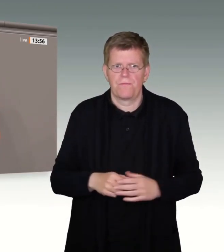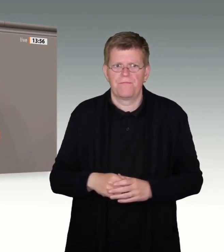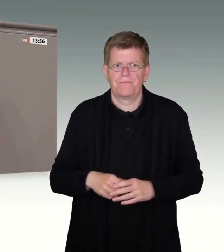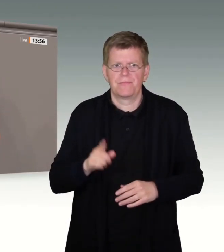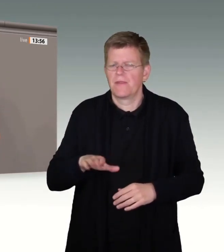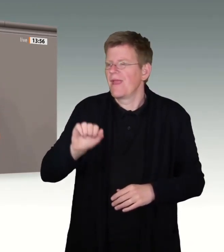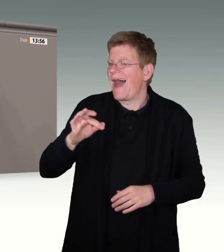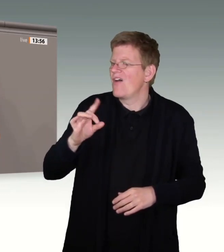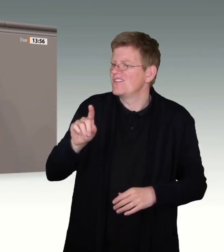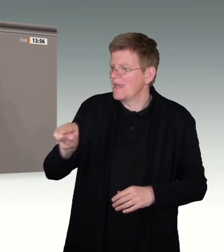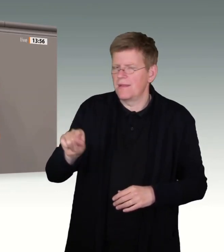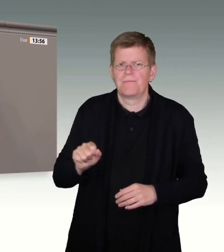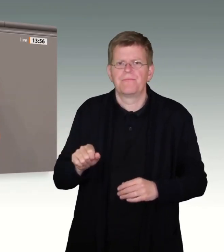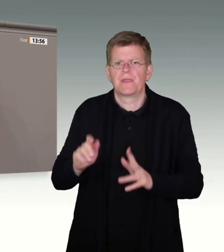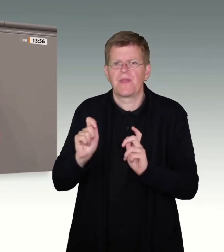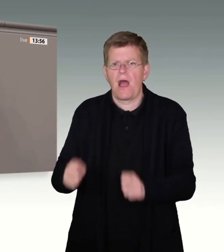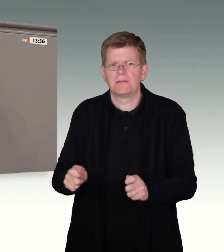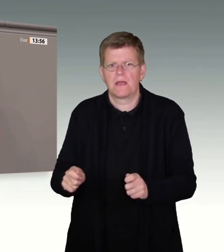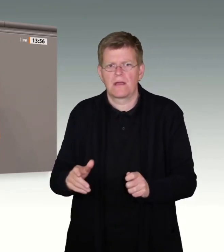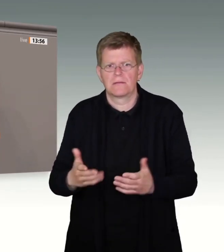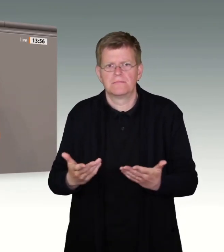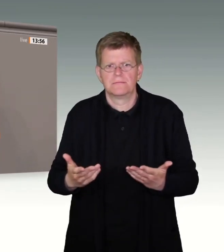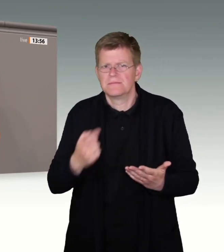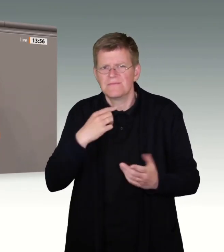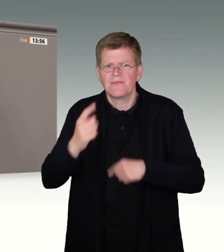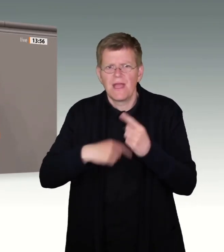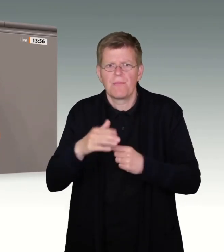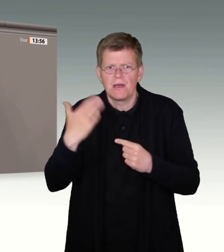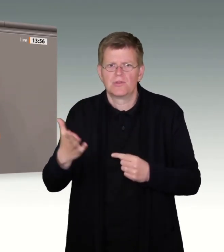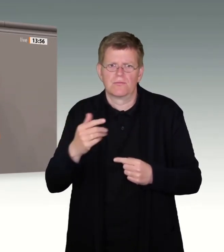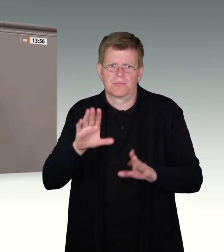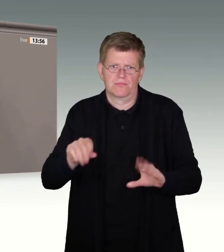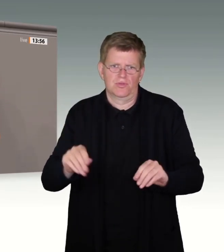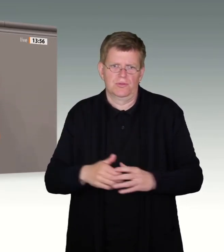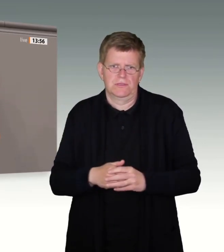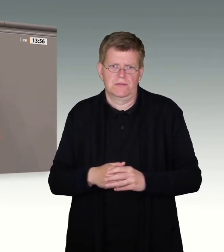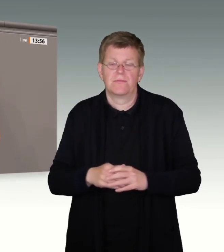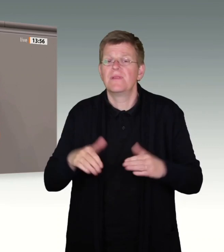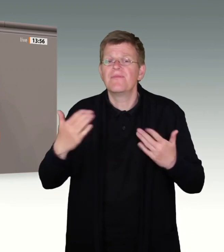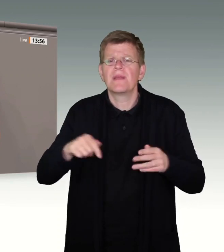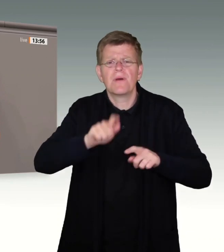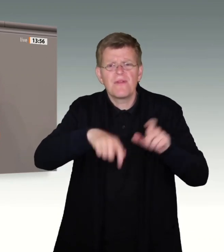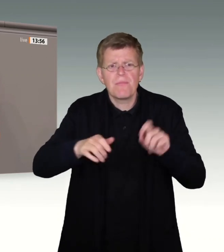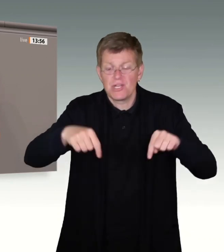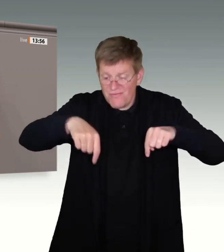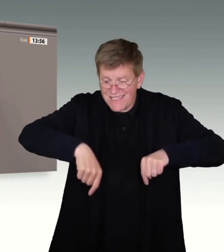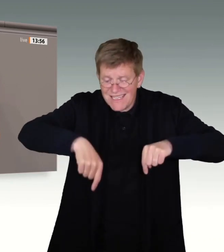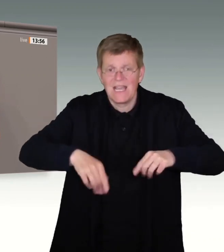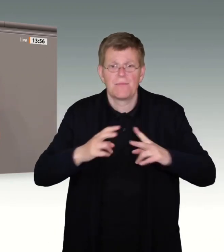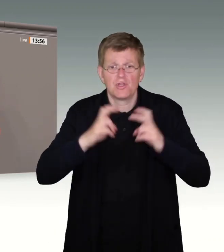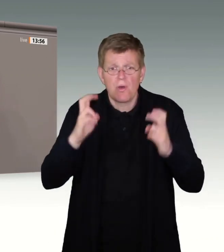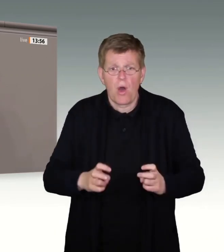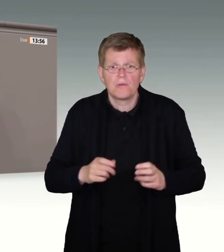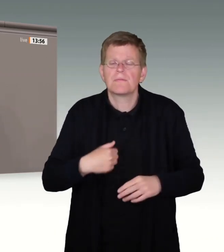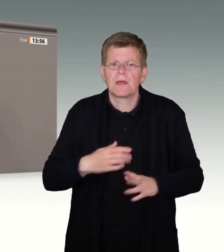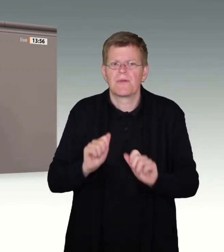was die AfD mit ihrem Antrag zu verhindern trachtet. Ich habe Menschen, die hier zu Hause sind, geholfen, ein Bleiberecht